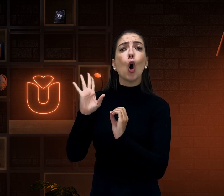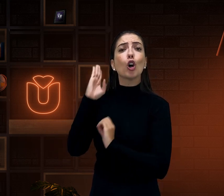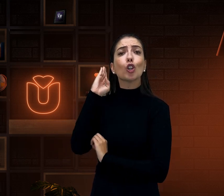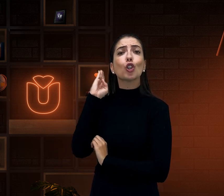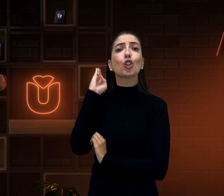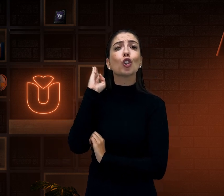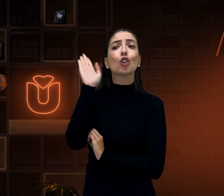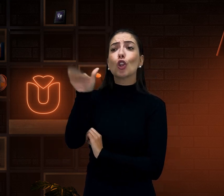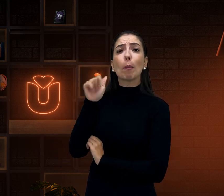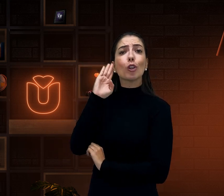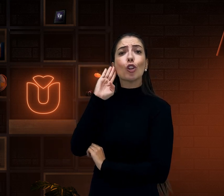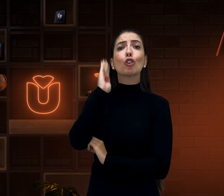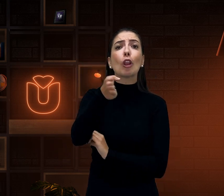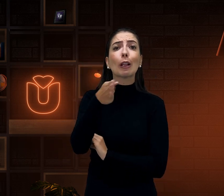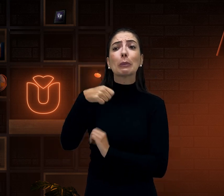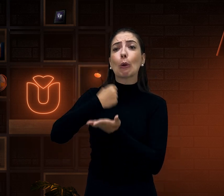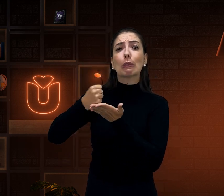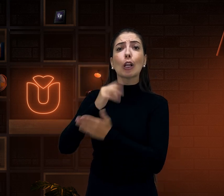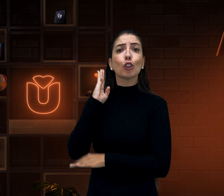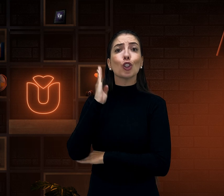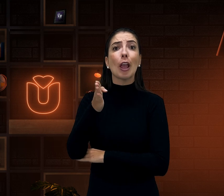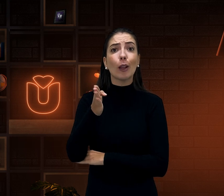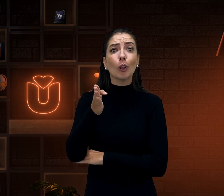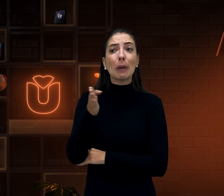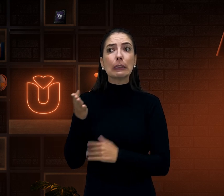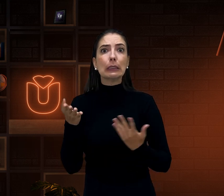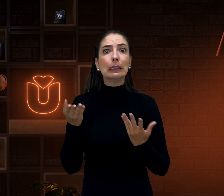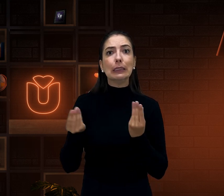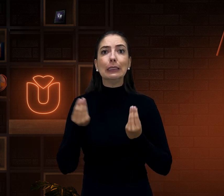não gosta disso.